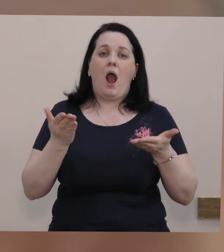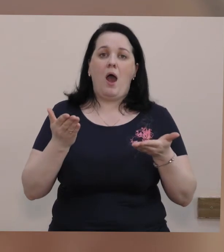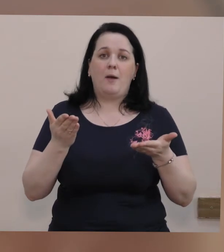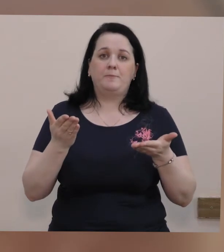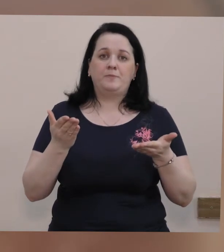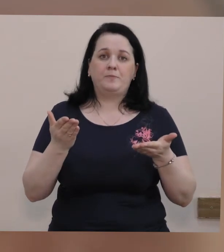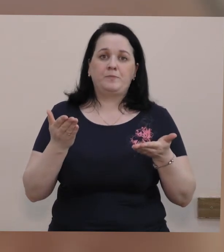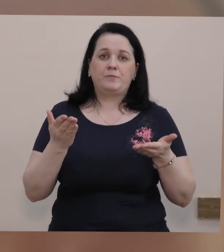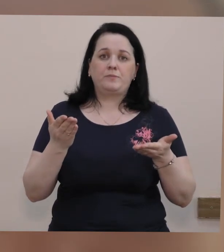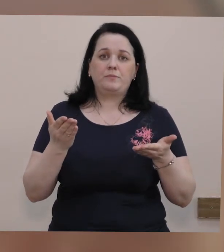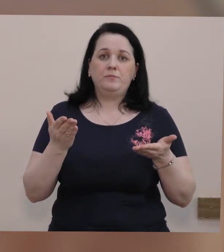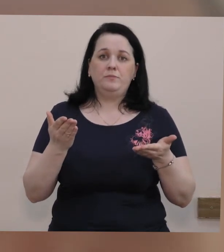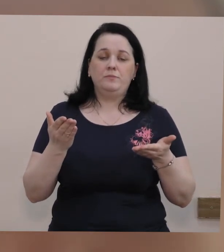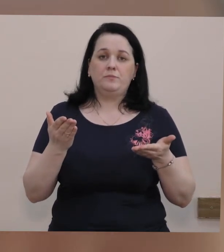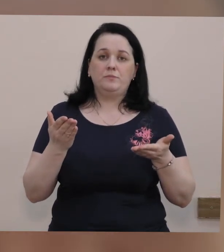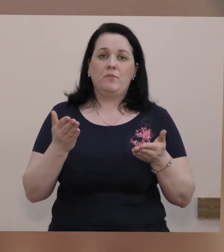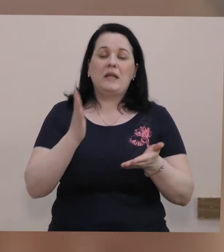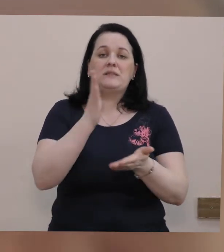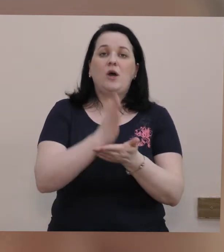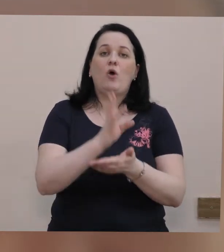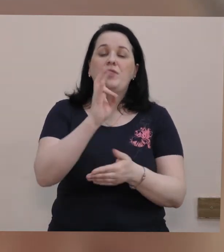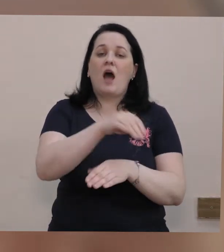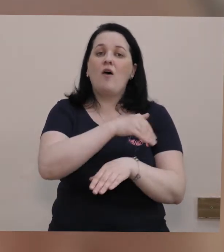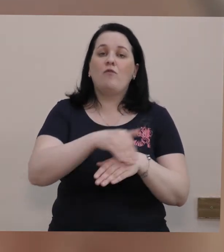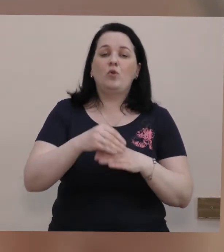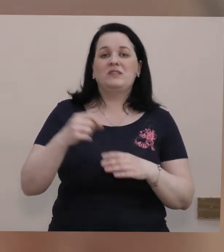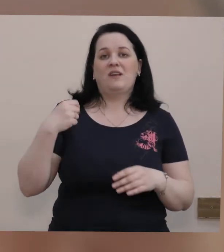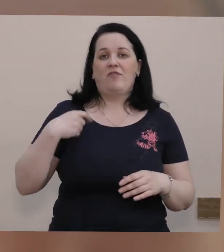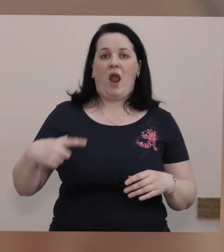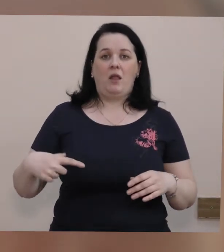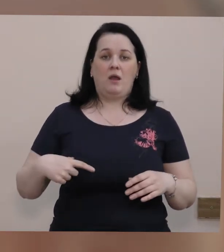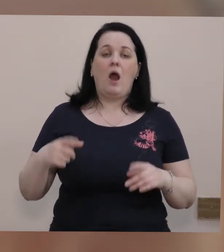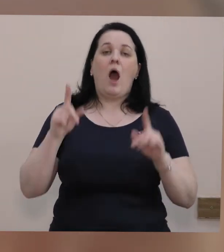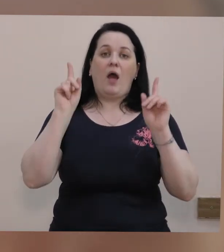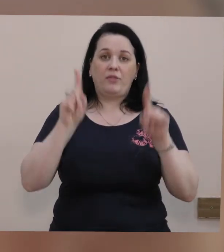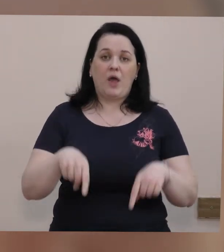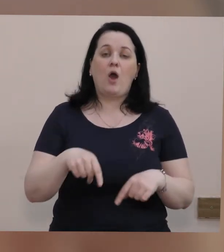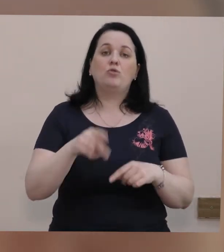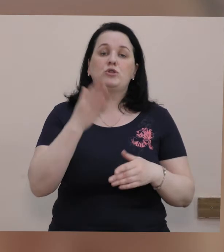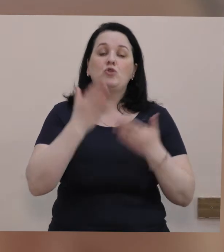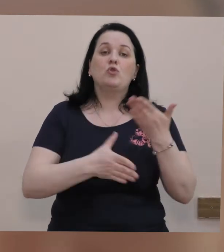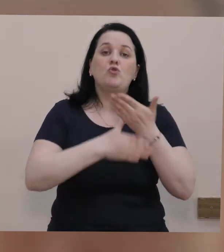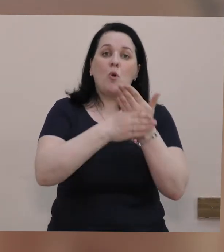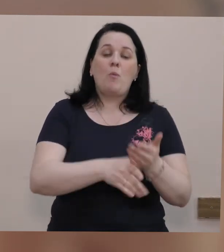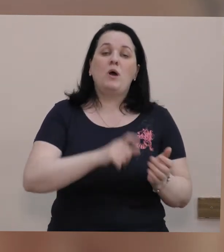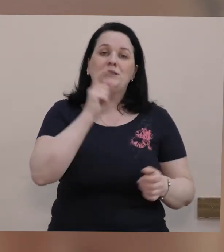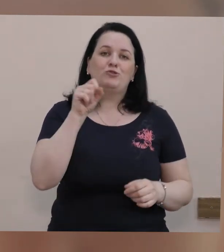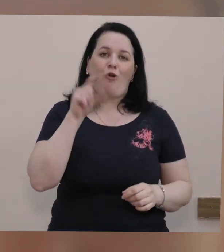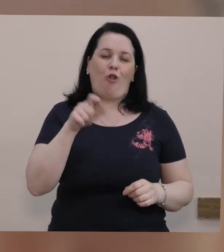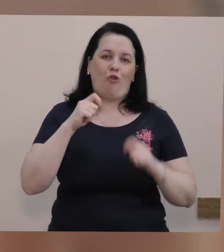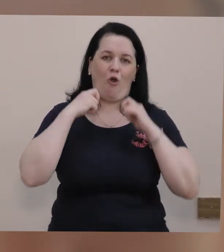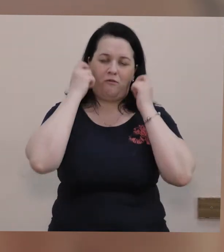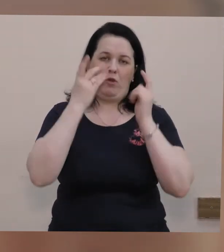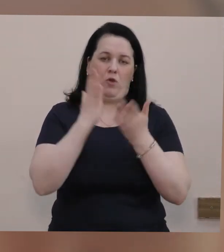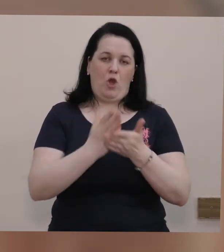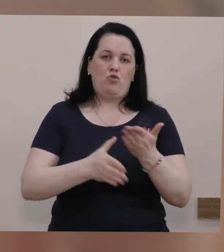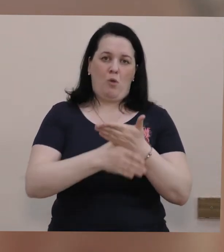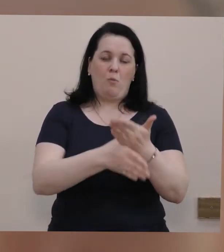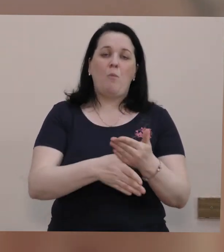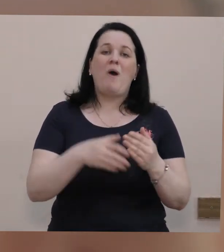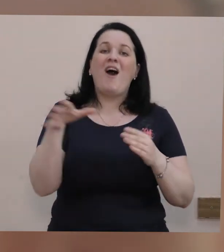знаходиться на вулиці Івана Франка, а також інша допомога для людей золотого віку.